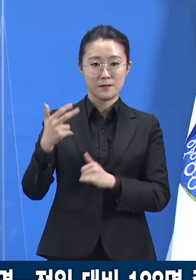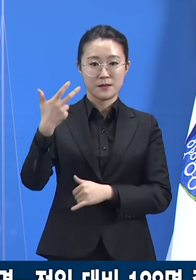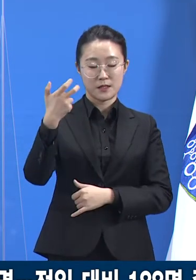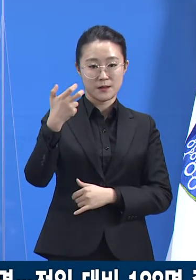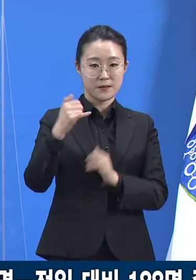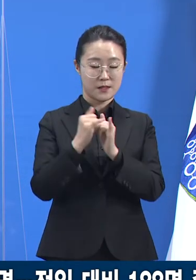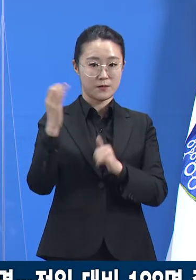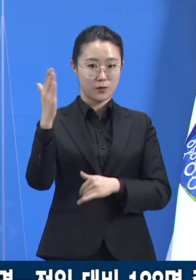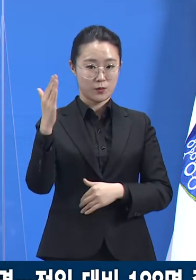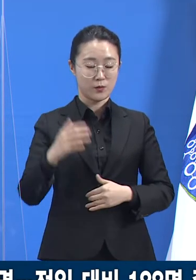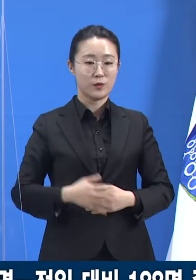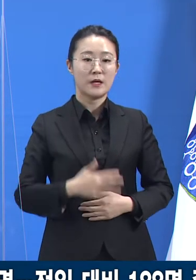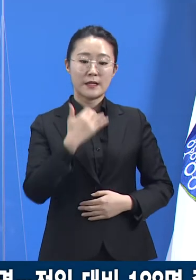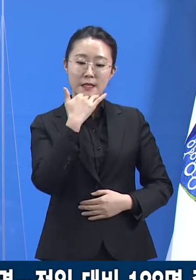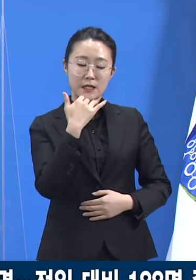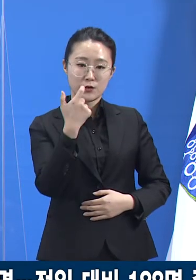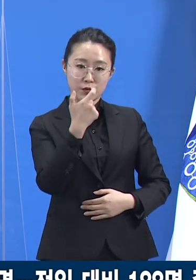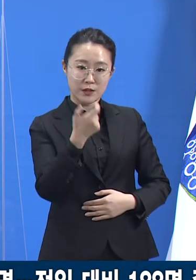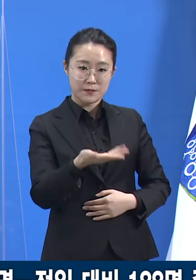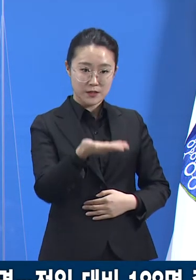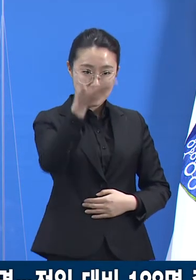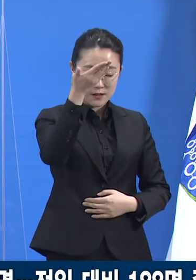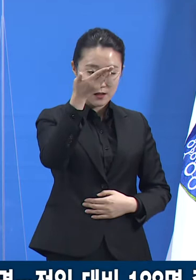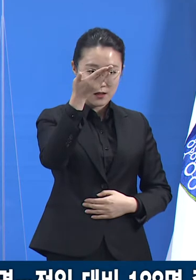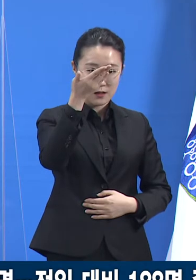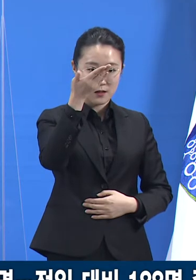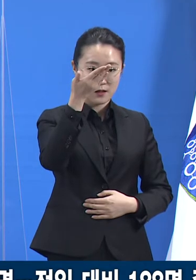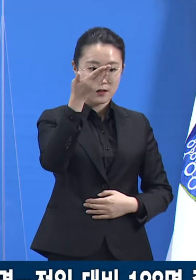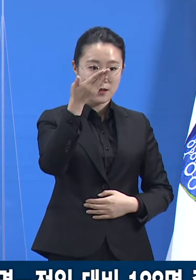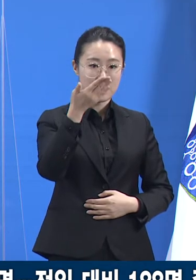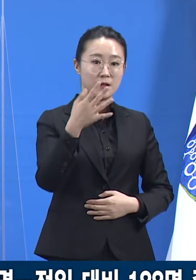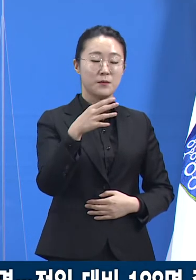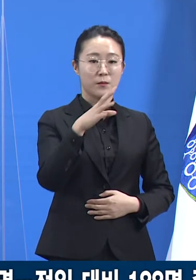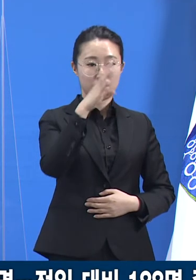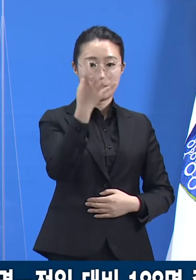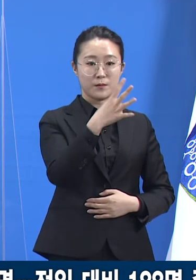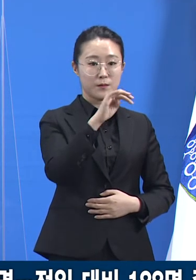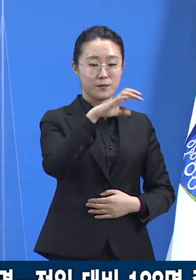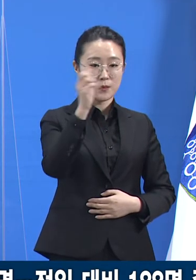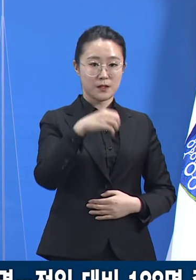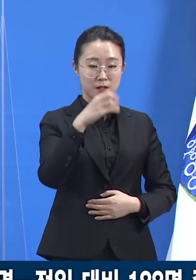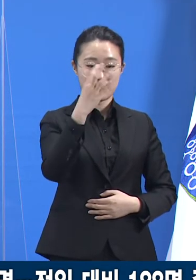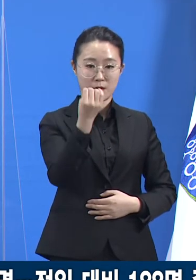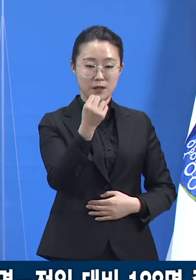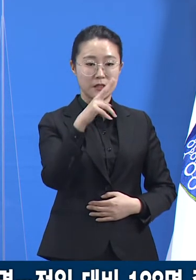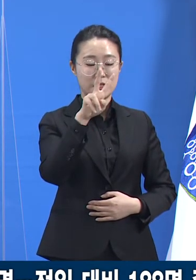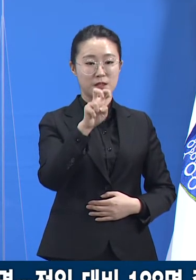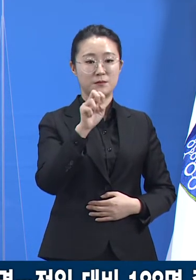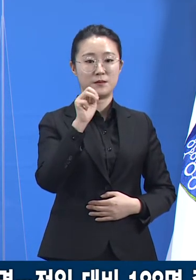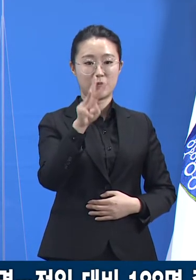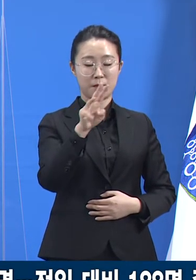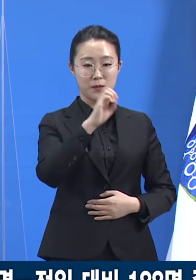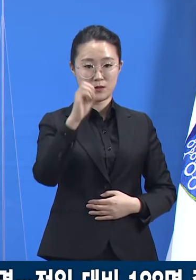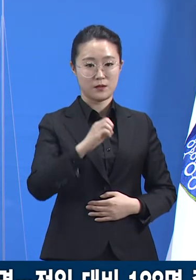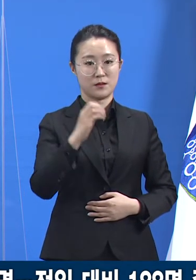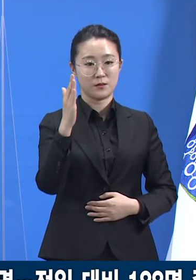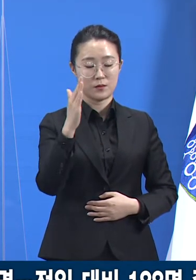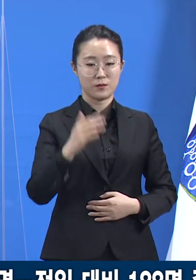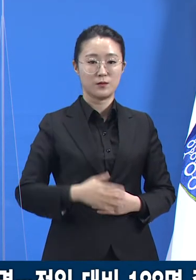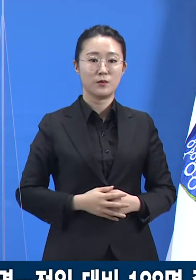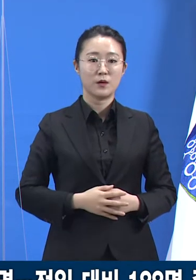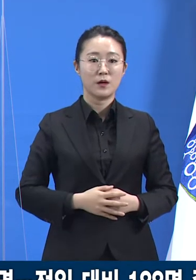고령자는 45명으로 23.9%를 차지합니다. 감염 경로를 알 수 없는 확진자는